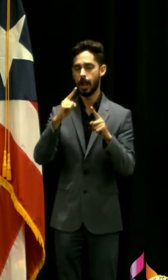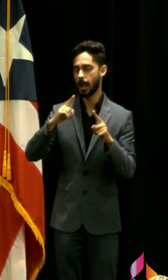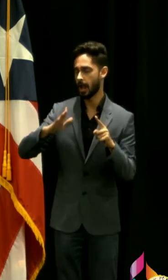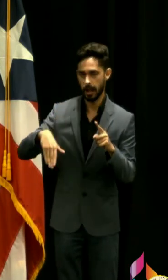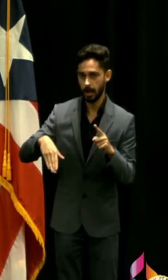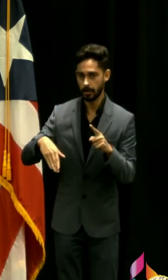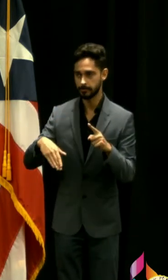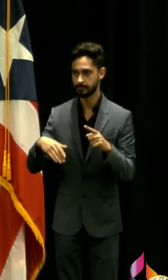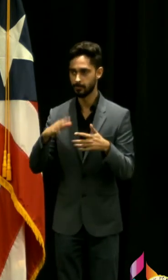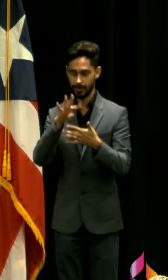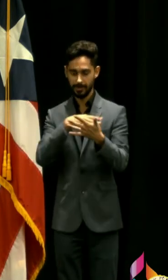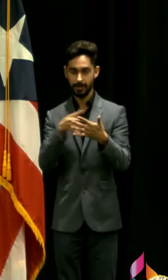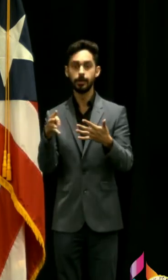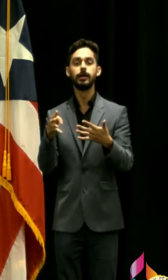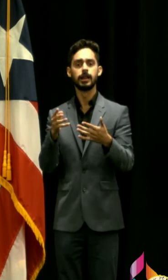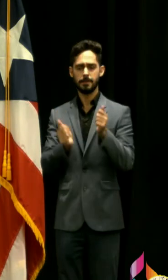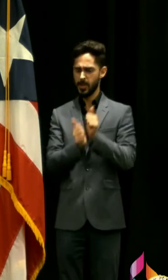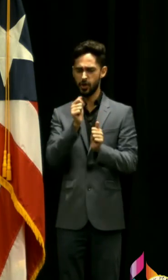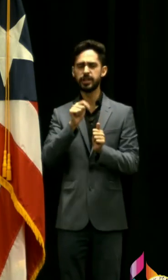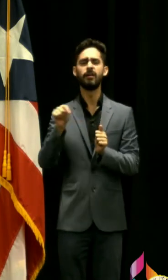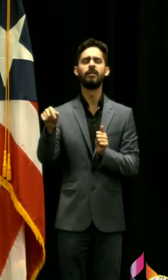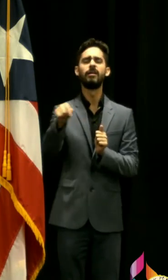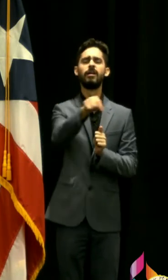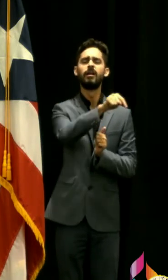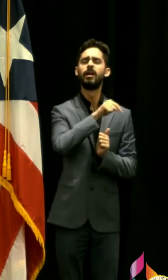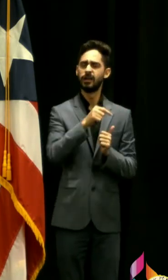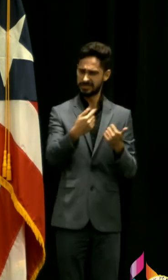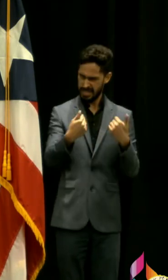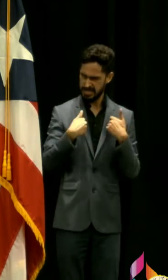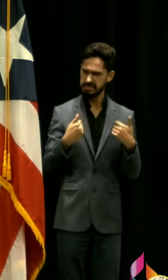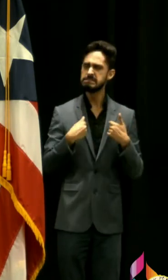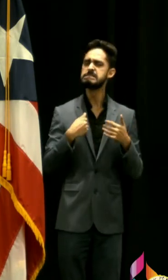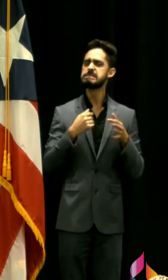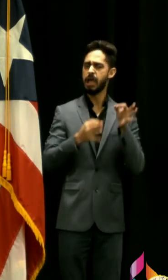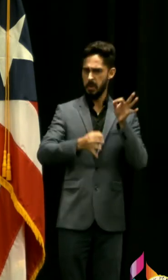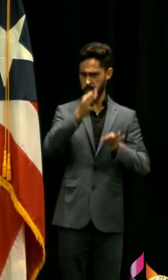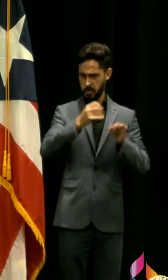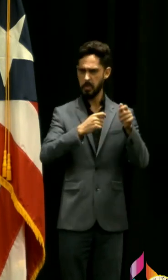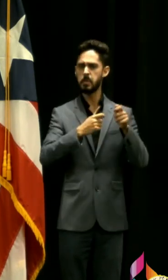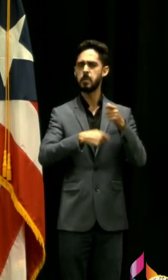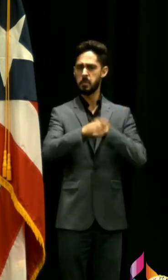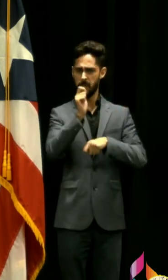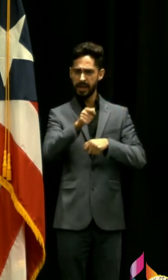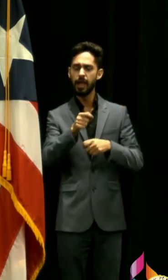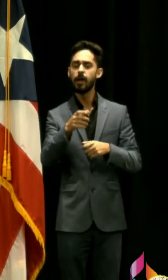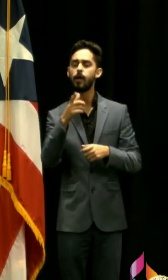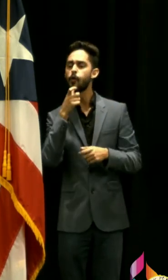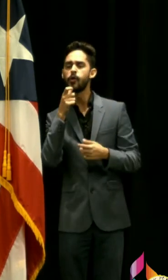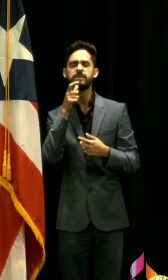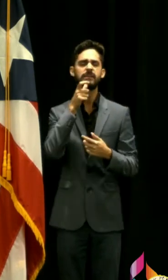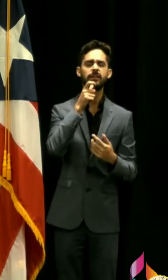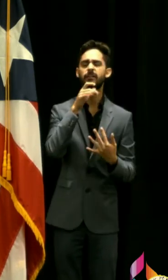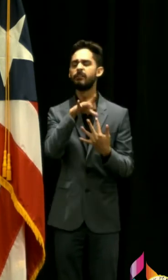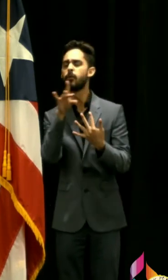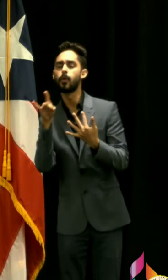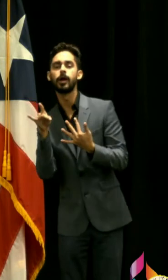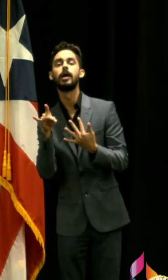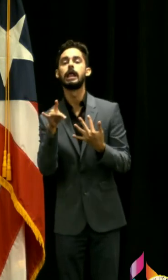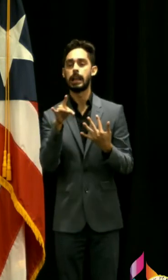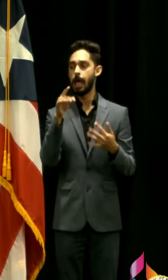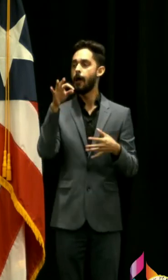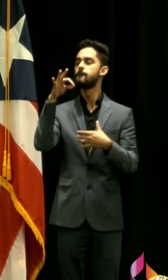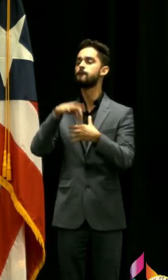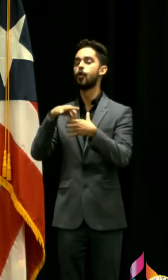de los que estaban pendientes tenían los votos nosotros estábamos bien pendientes estaba haciendo el punteo en aquel entonces y por alguna razón